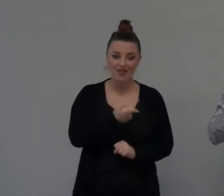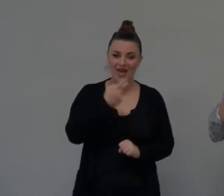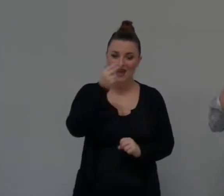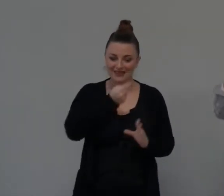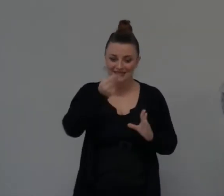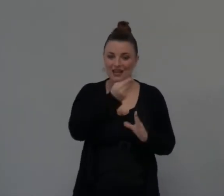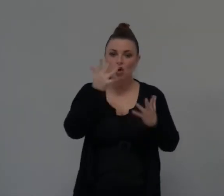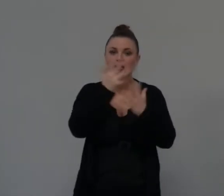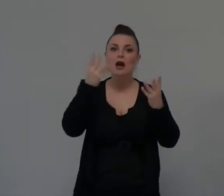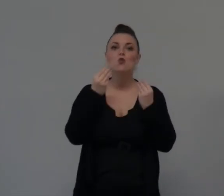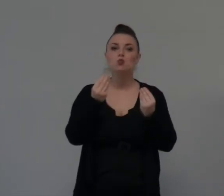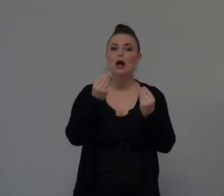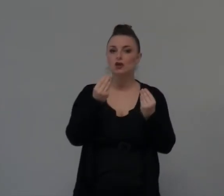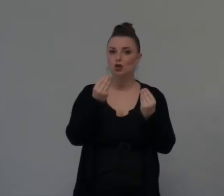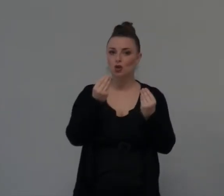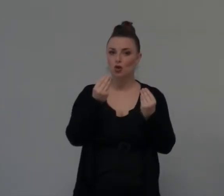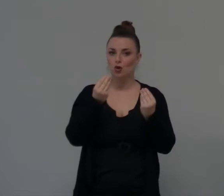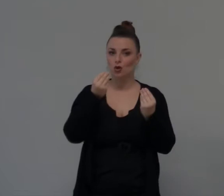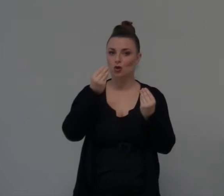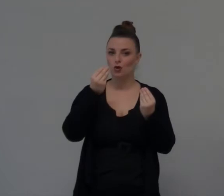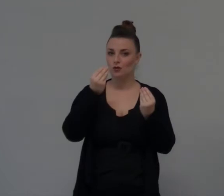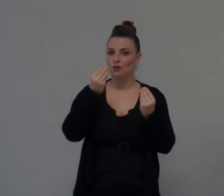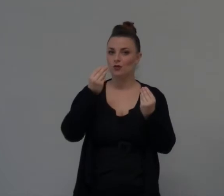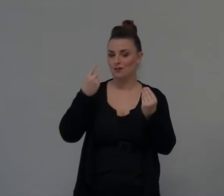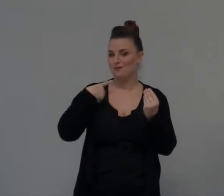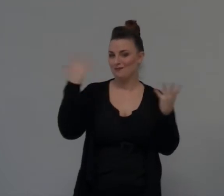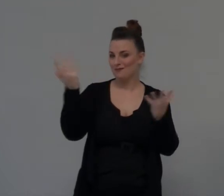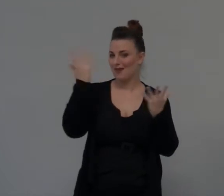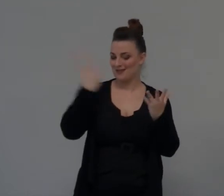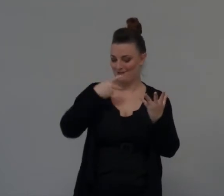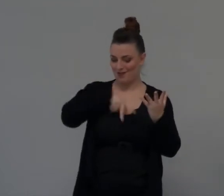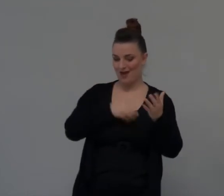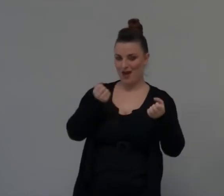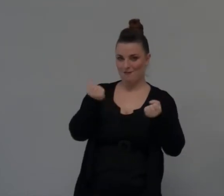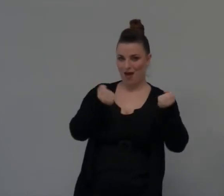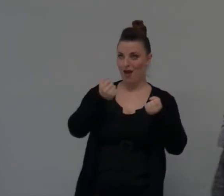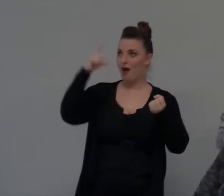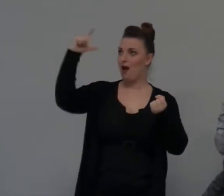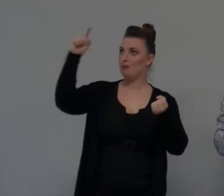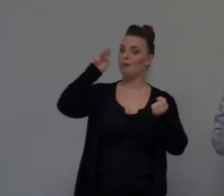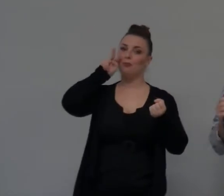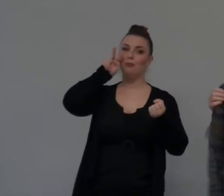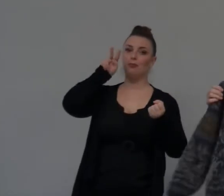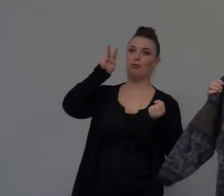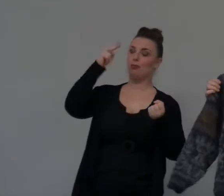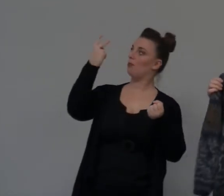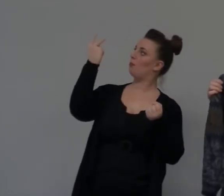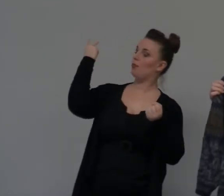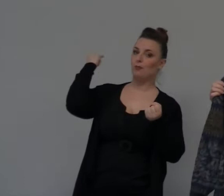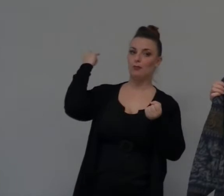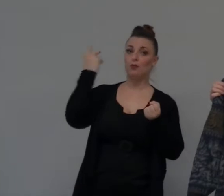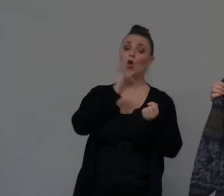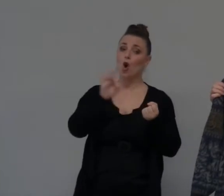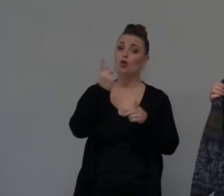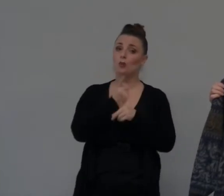Noi qualche volta lo vediamo tramite Lo specchietto retrovisore Altre volte dovremmo aspettare di essere dall'altra parte Per vedere